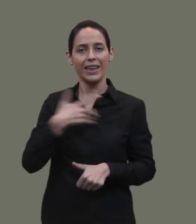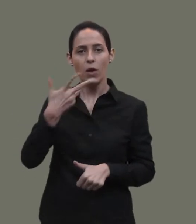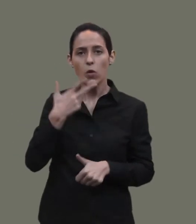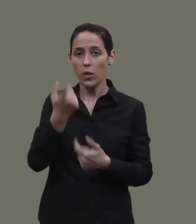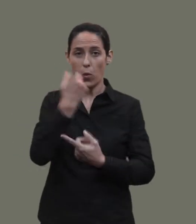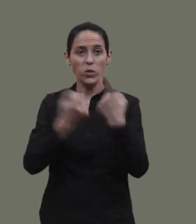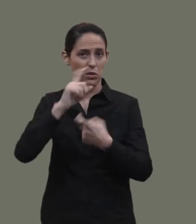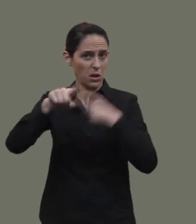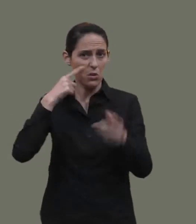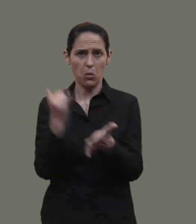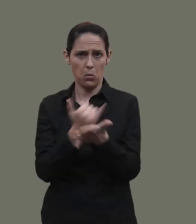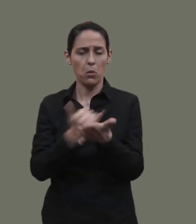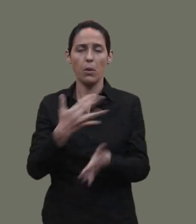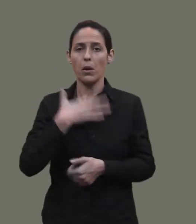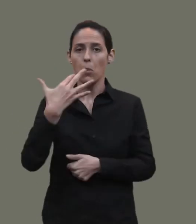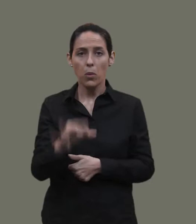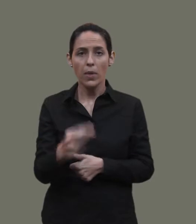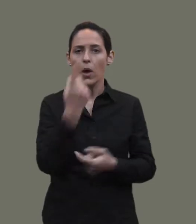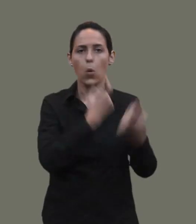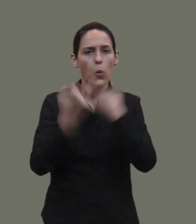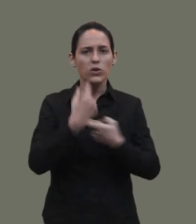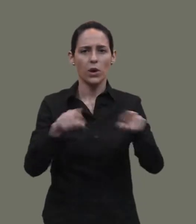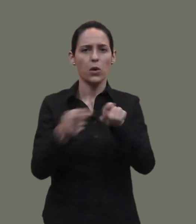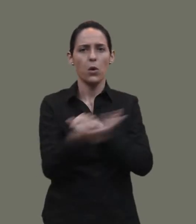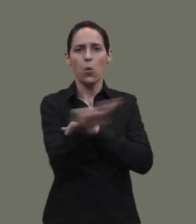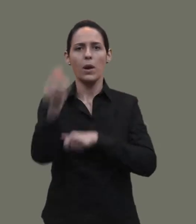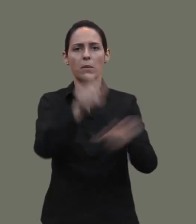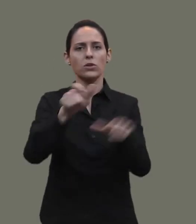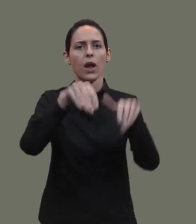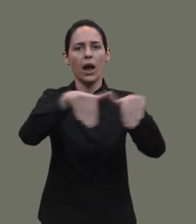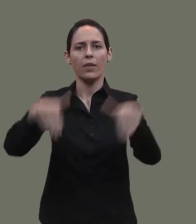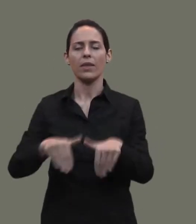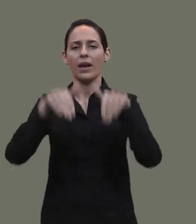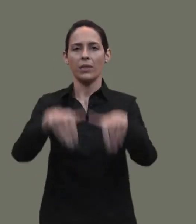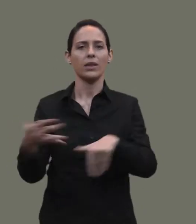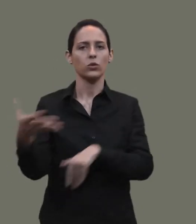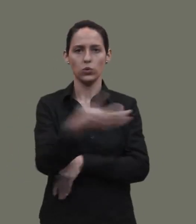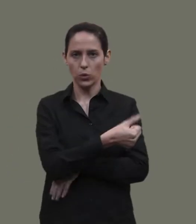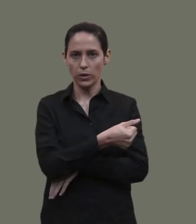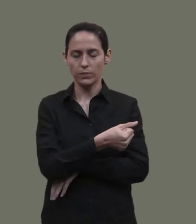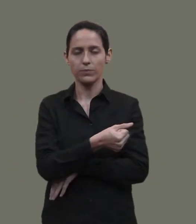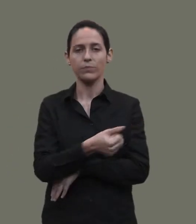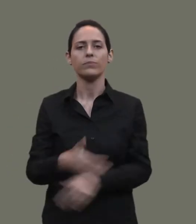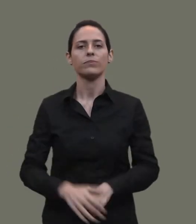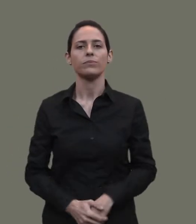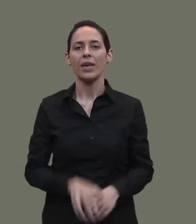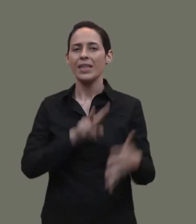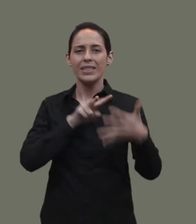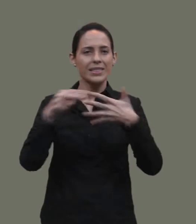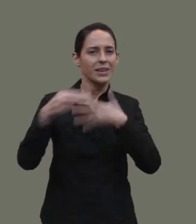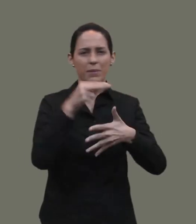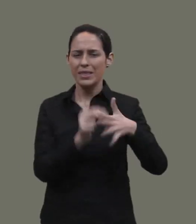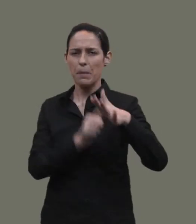podrán comprobar ustedes ha sido el mismo para todos los candidatos Para garantizar la máxima